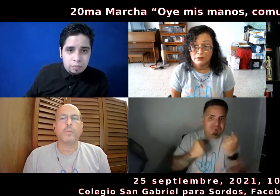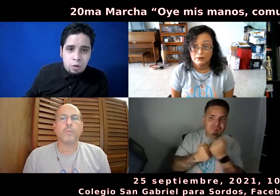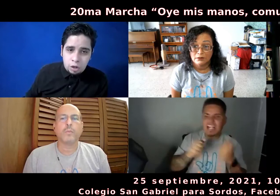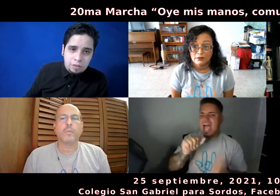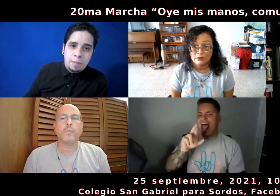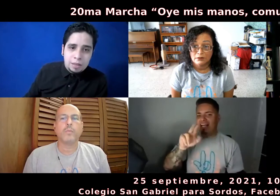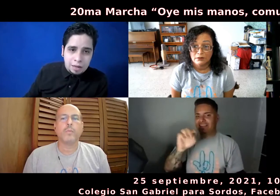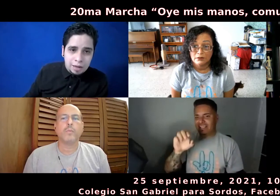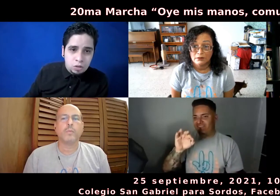otras que se van a estar yendo,